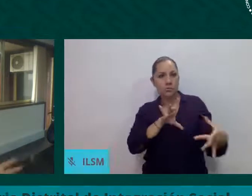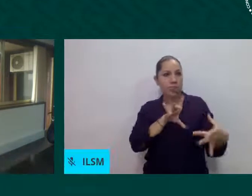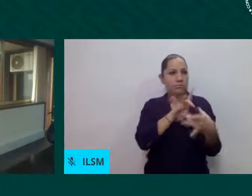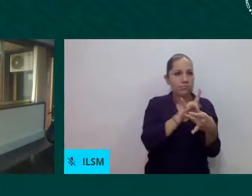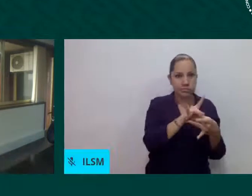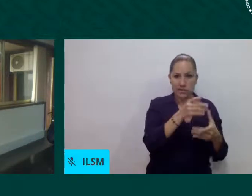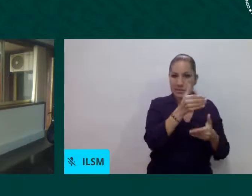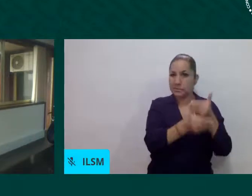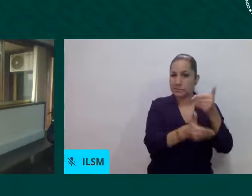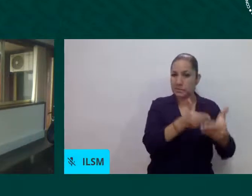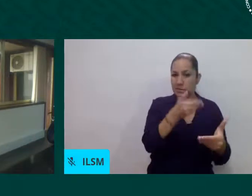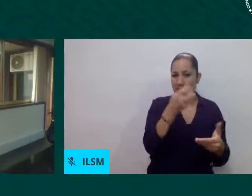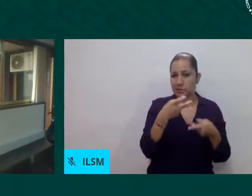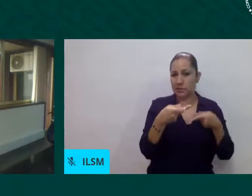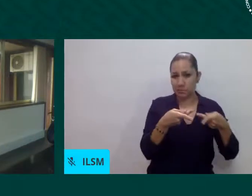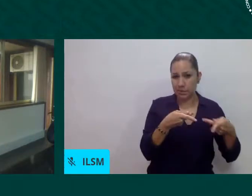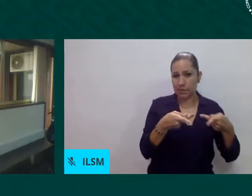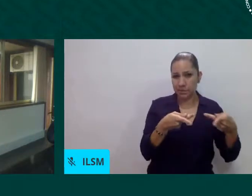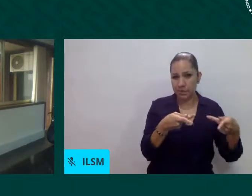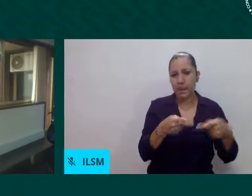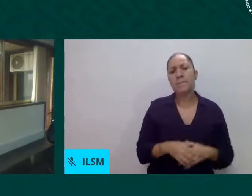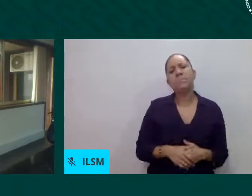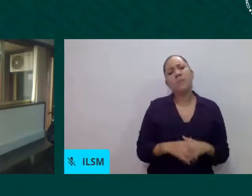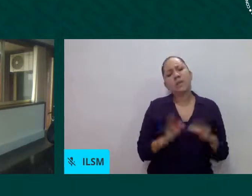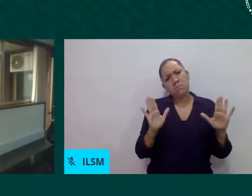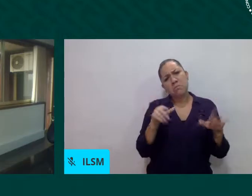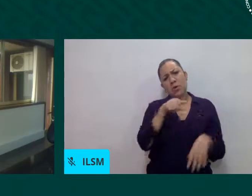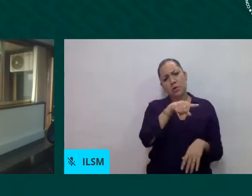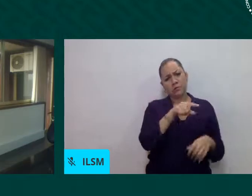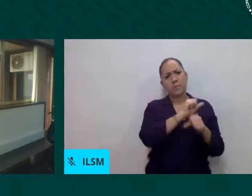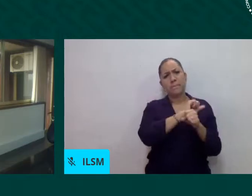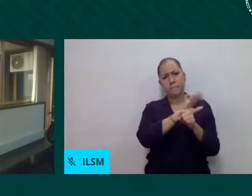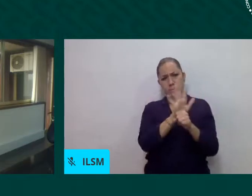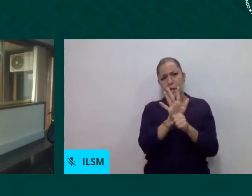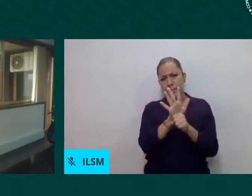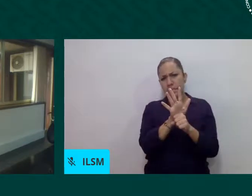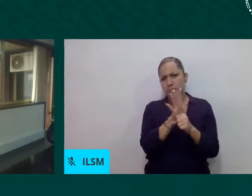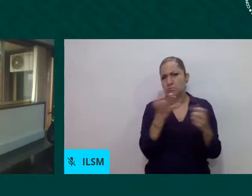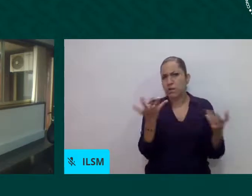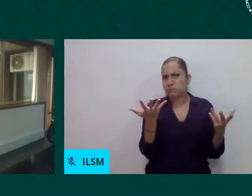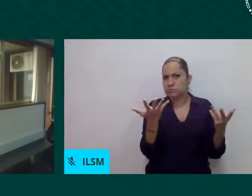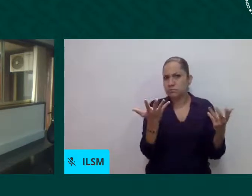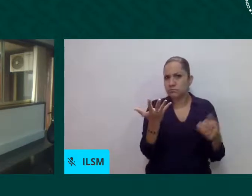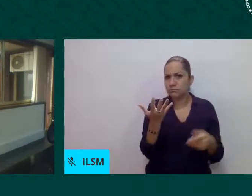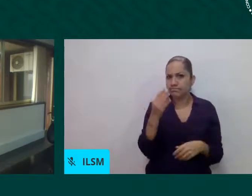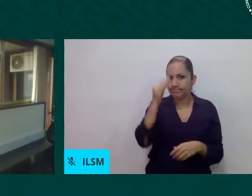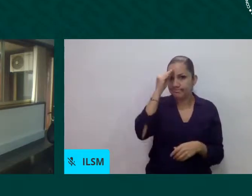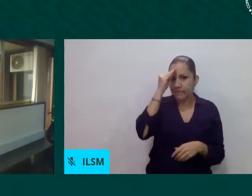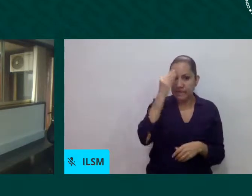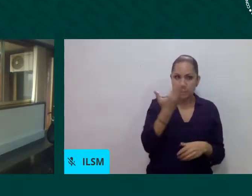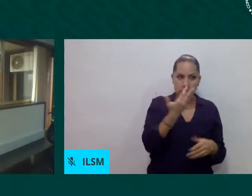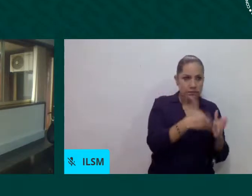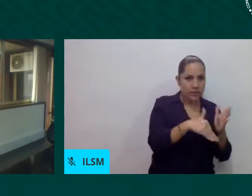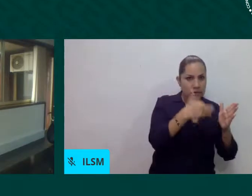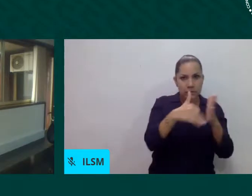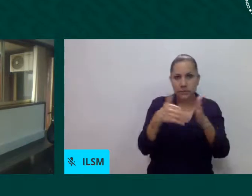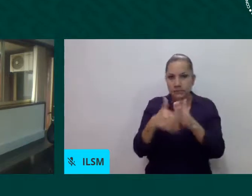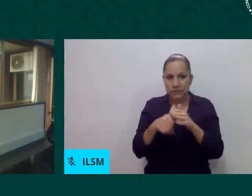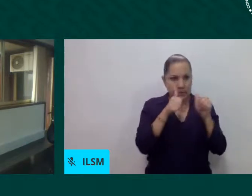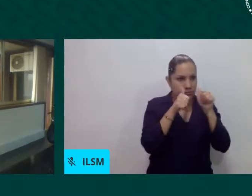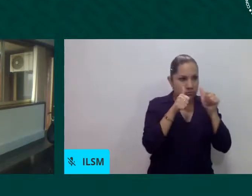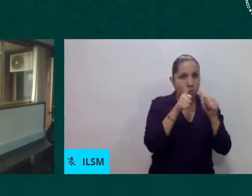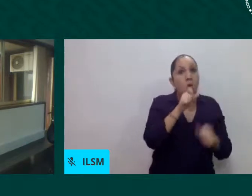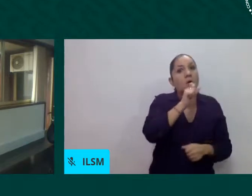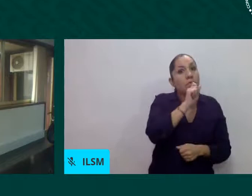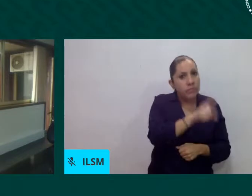de transformación de servicios sociales, pero también una gran oportunidad de evidenciar las profundas inequidades que hay en la sociedad y